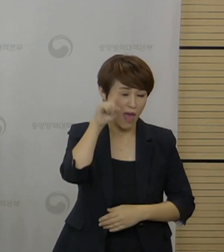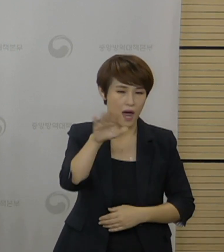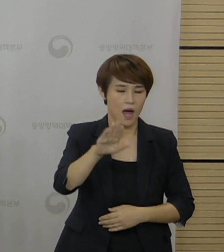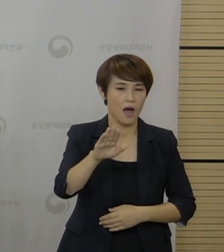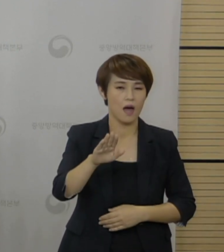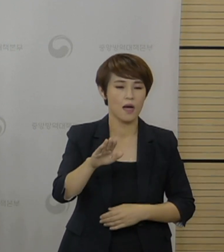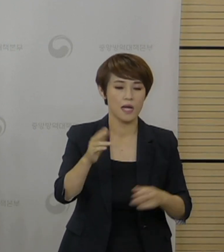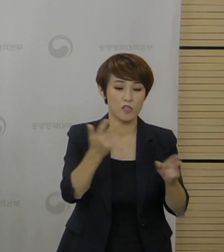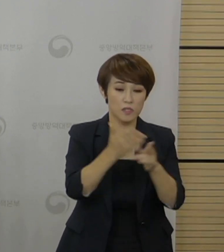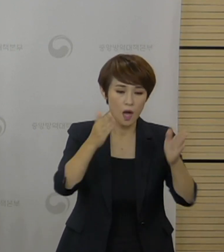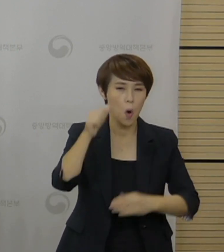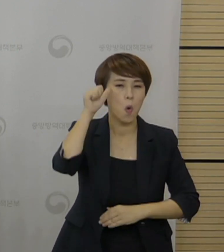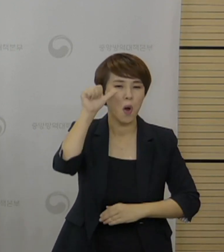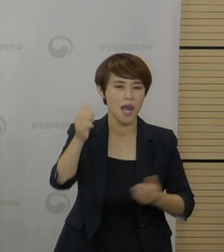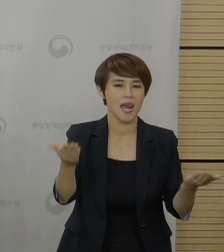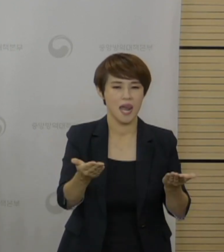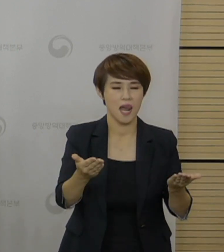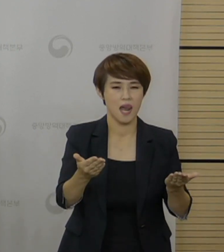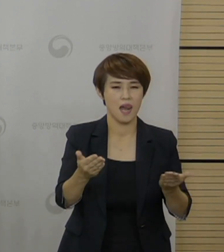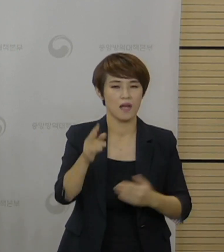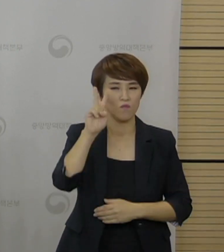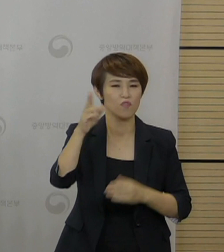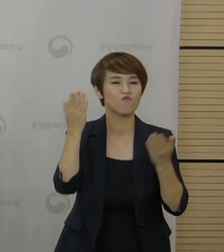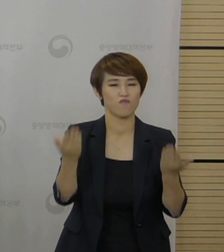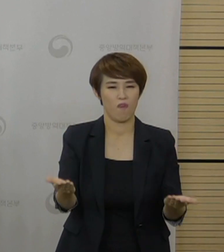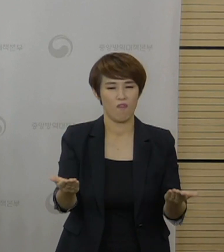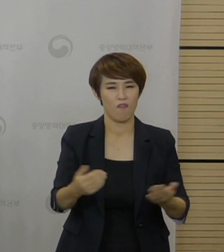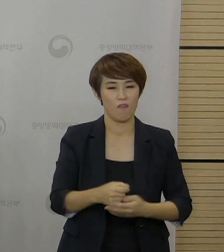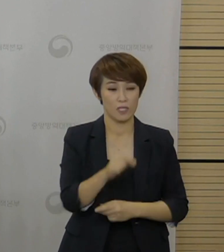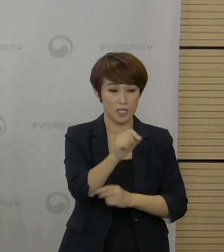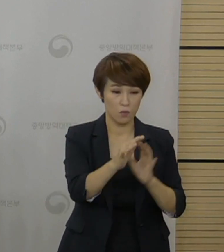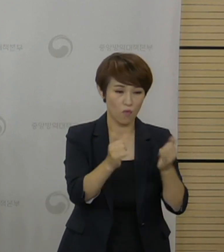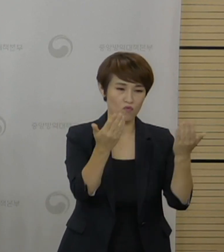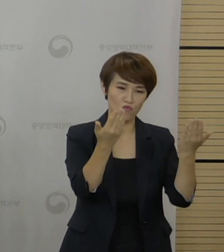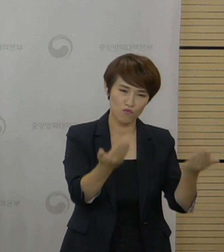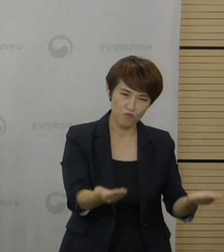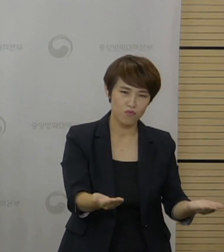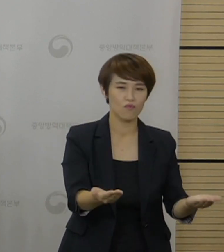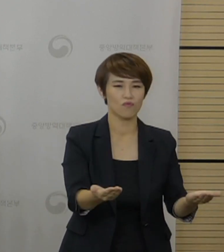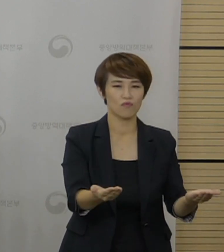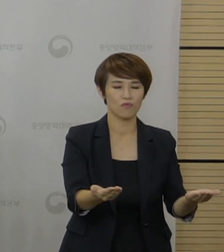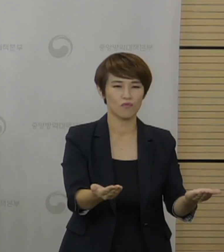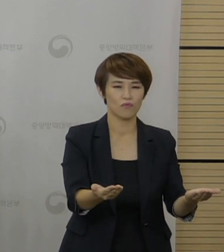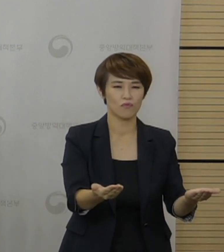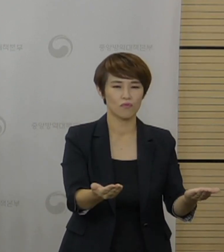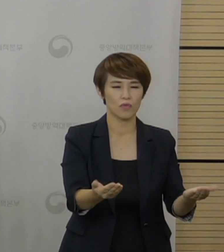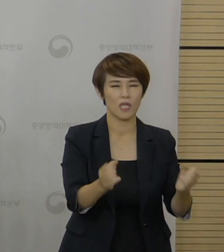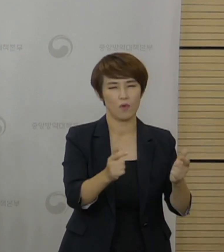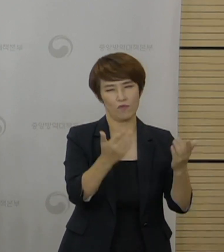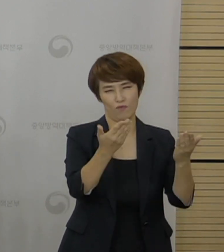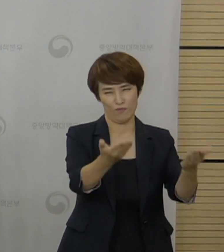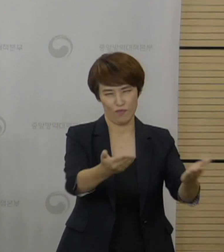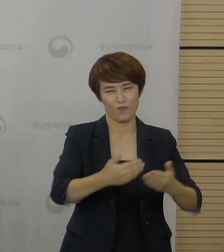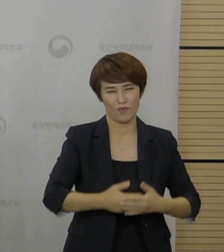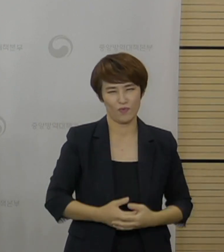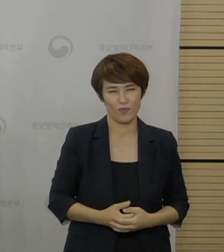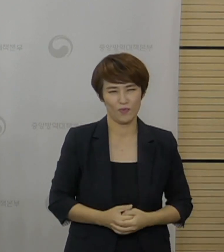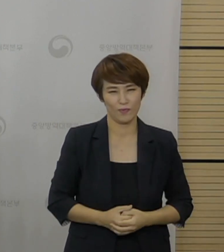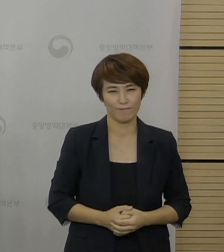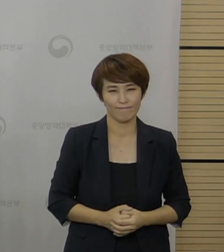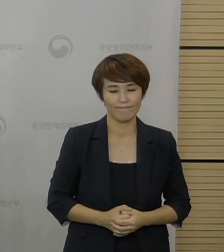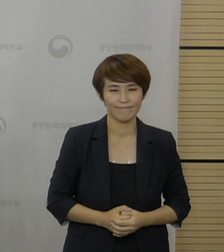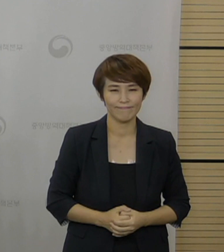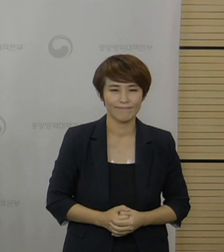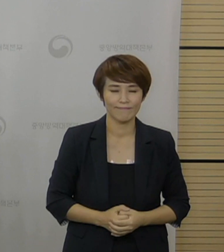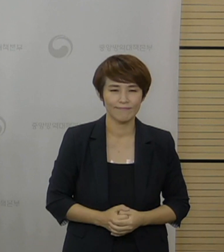실시함으로써 직원들의 연가 또는 휴가 등을 잡더라도 보장할 수